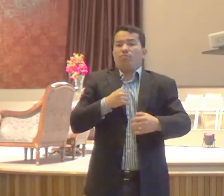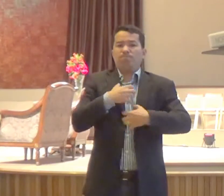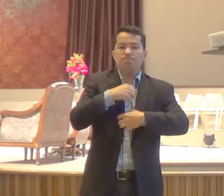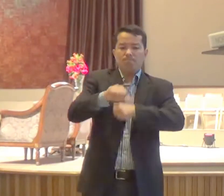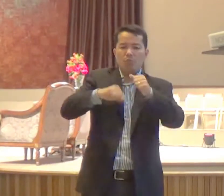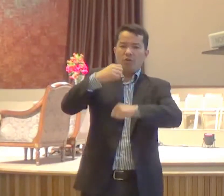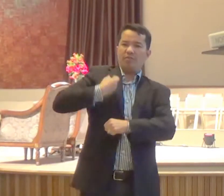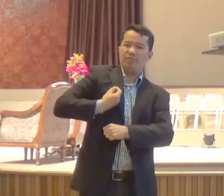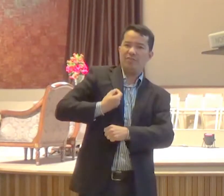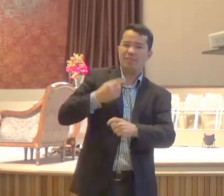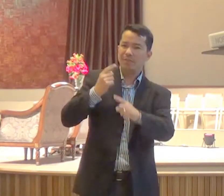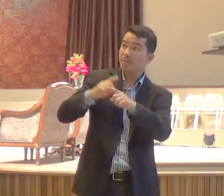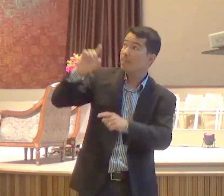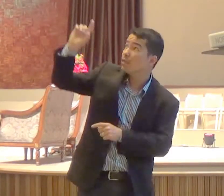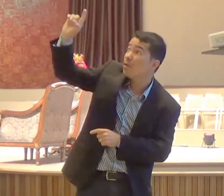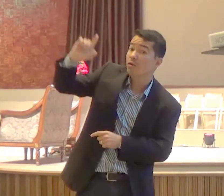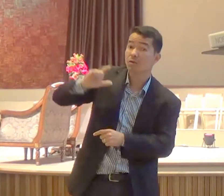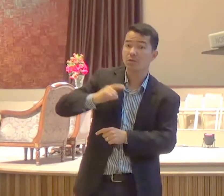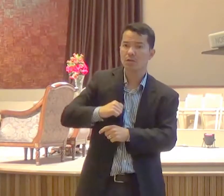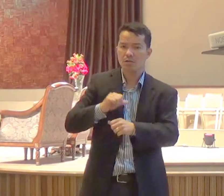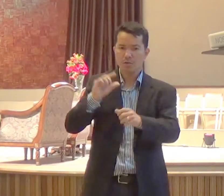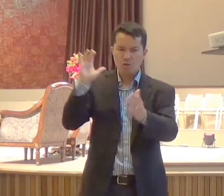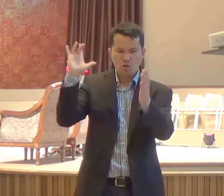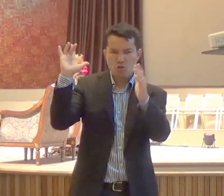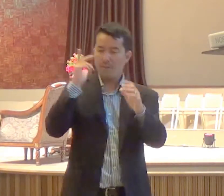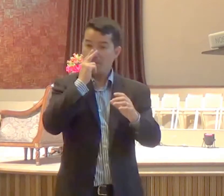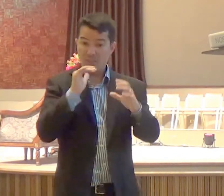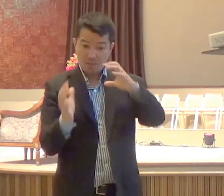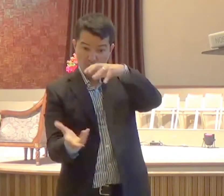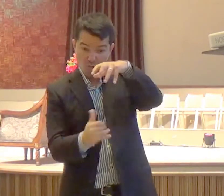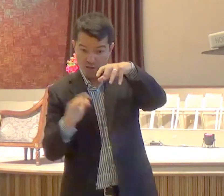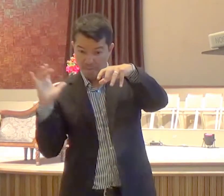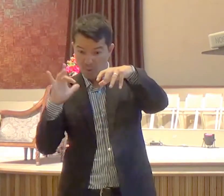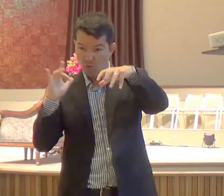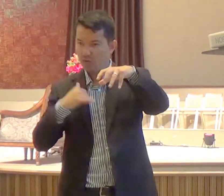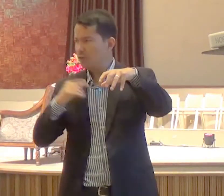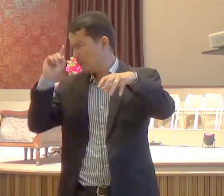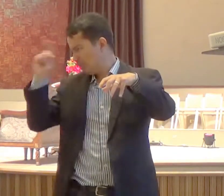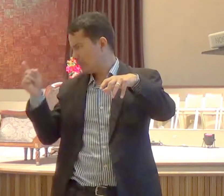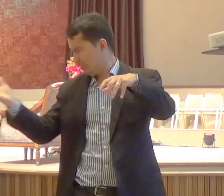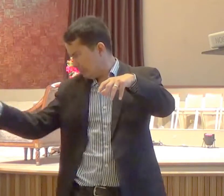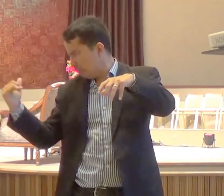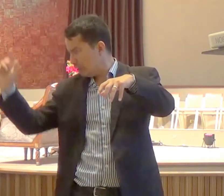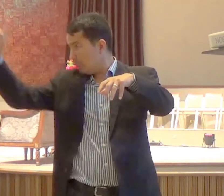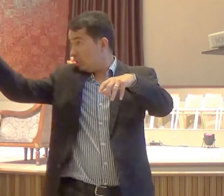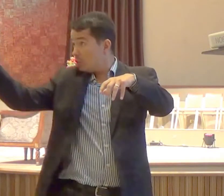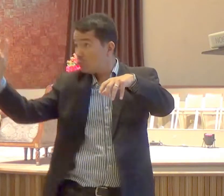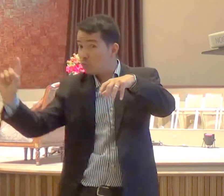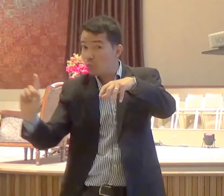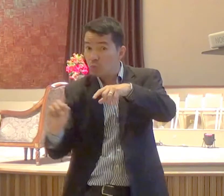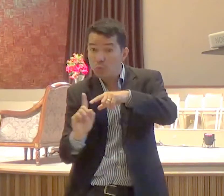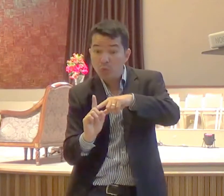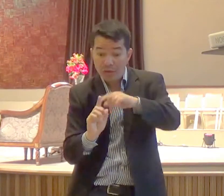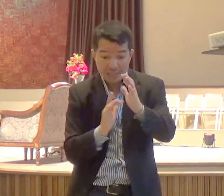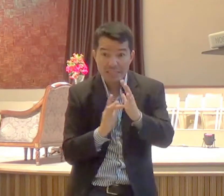quis Deus converter o mundo e que fez? mandou ao mundo seu filho feito homem, notai,